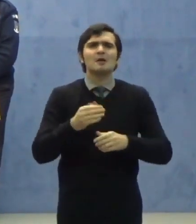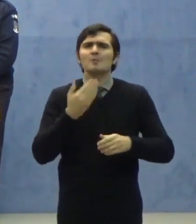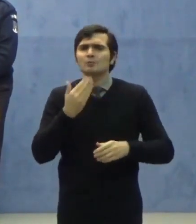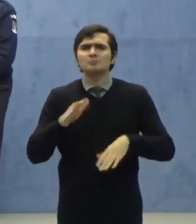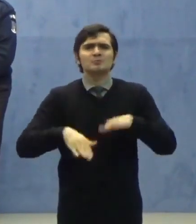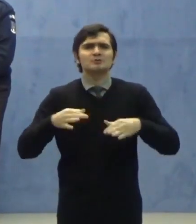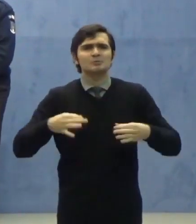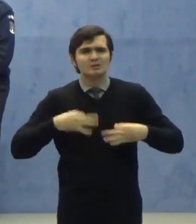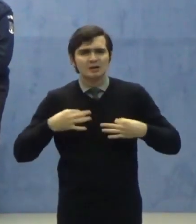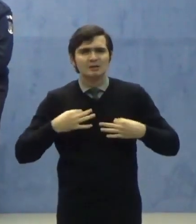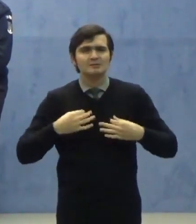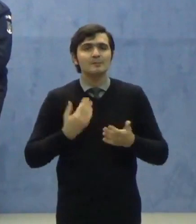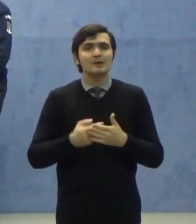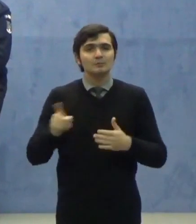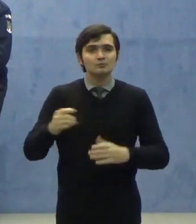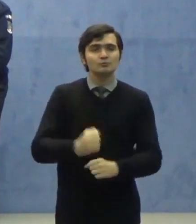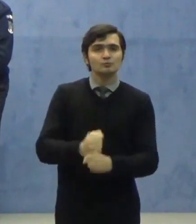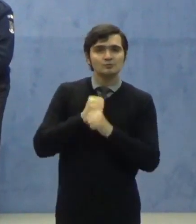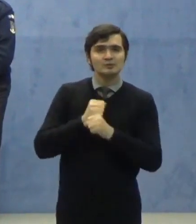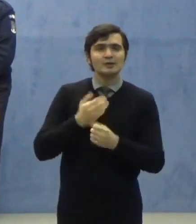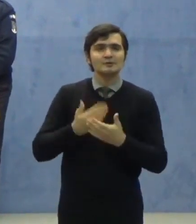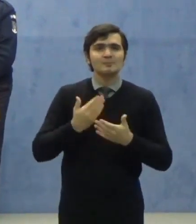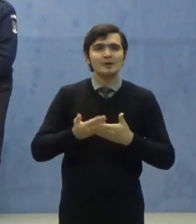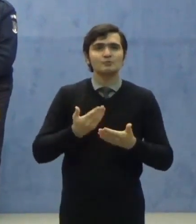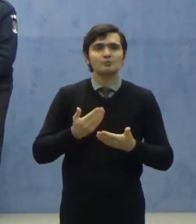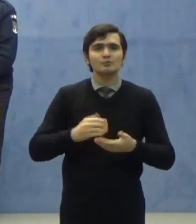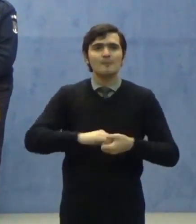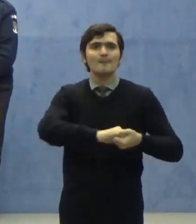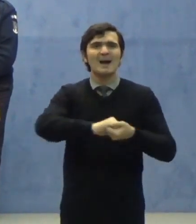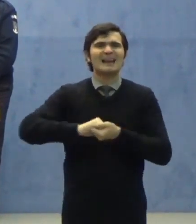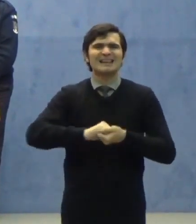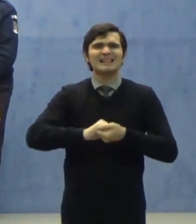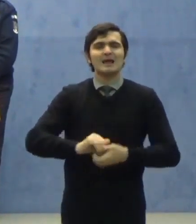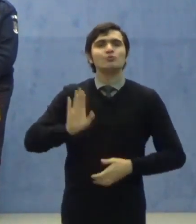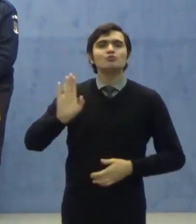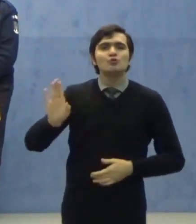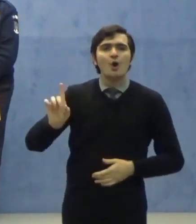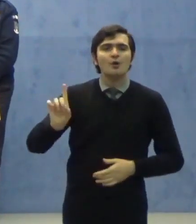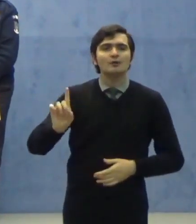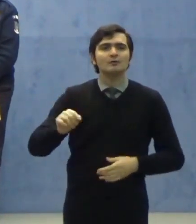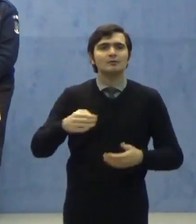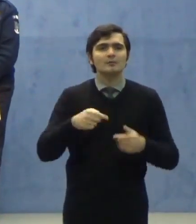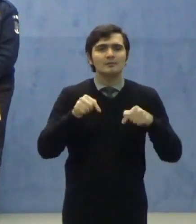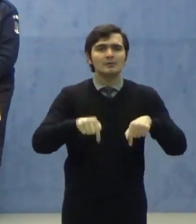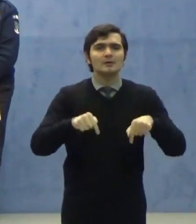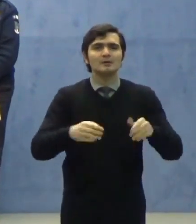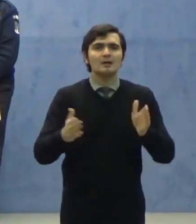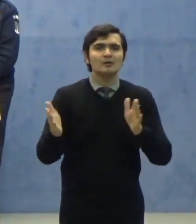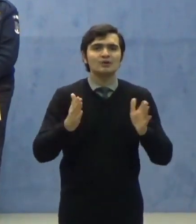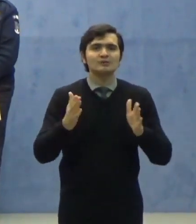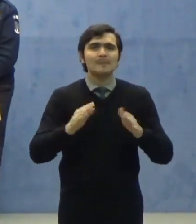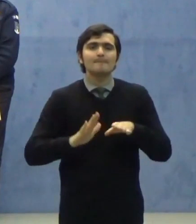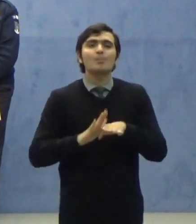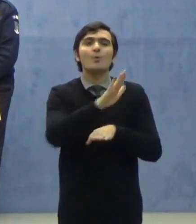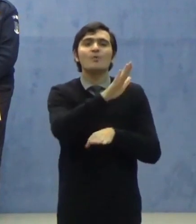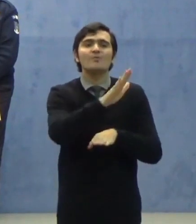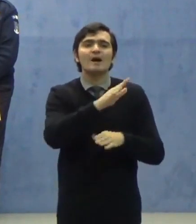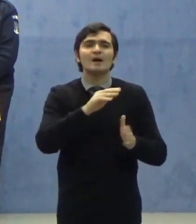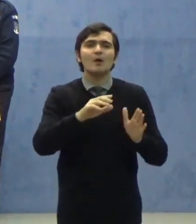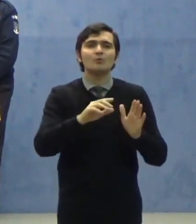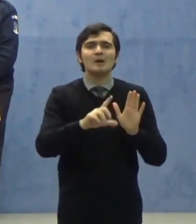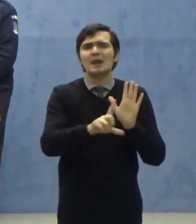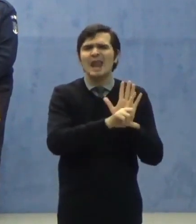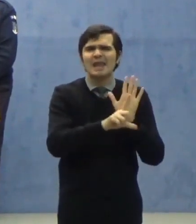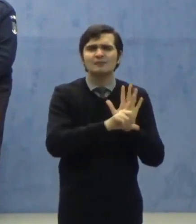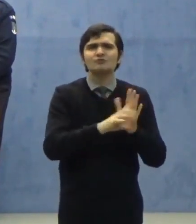pentru susținerea și parteneriatul lor în această promovare a unui act normativ care